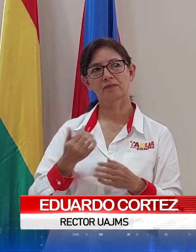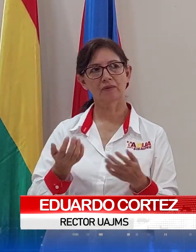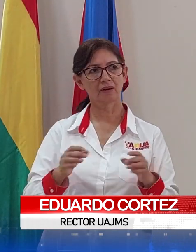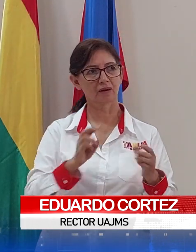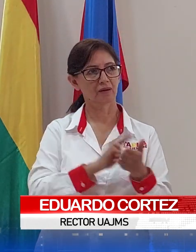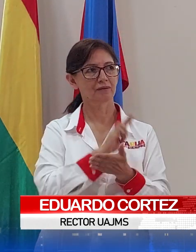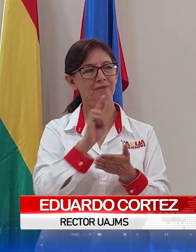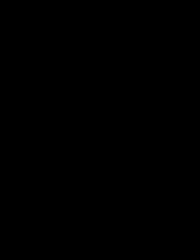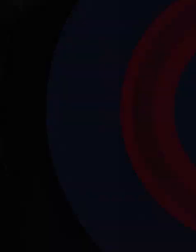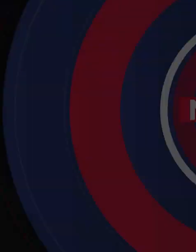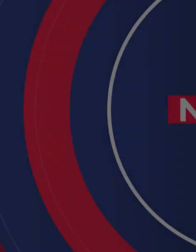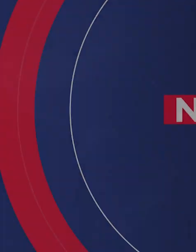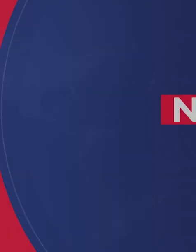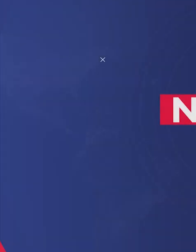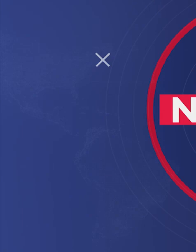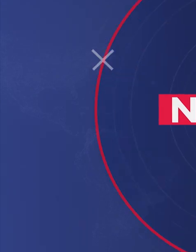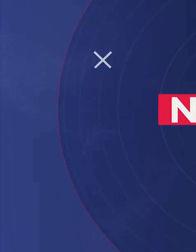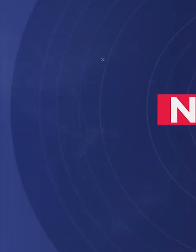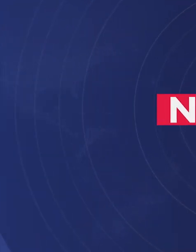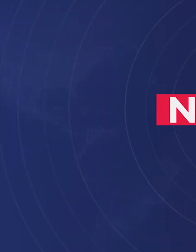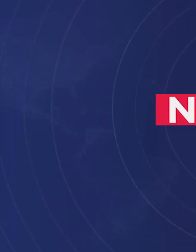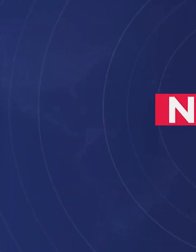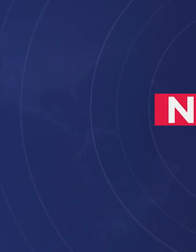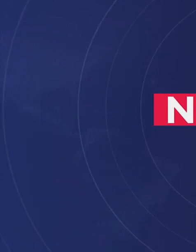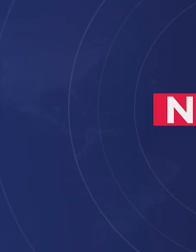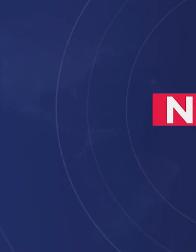un orgullo de los talleres. ¡Gracias! ¡Gracias! ¡Gracias!